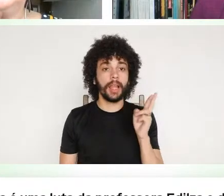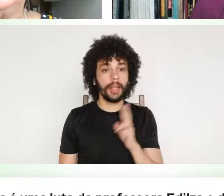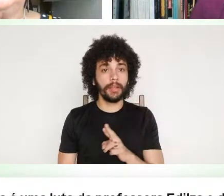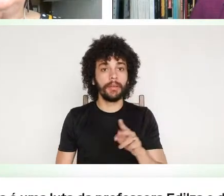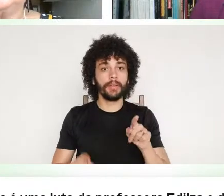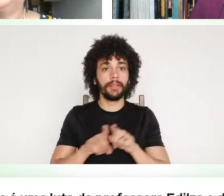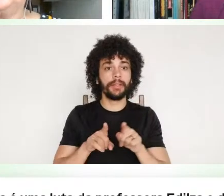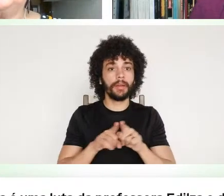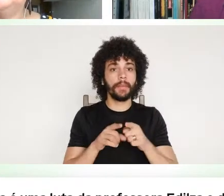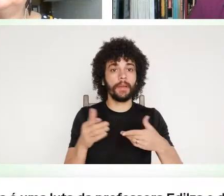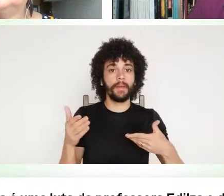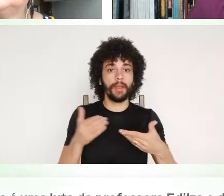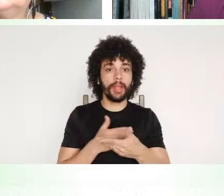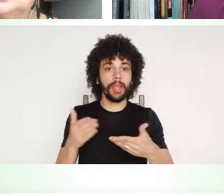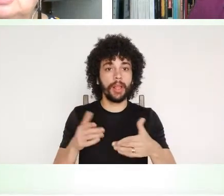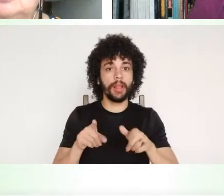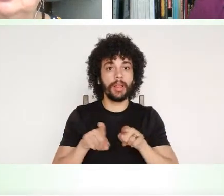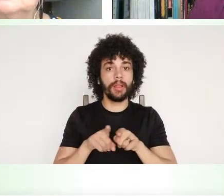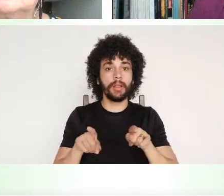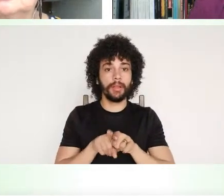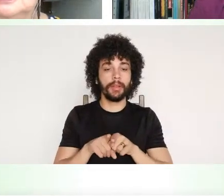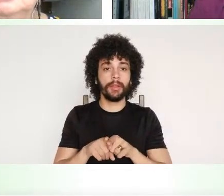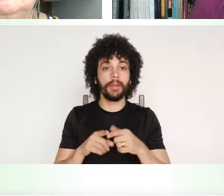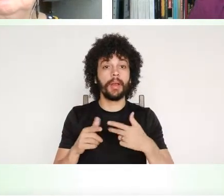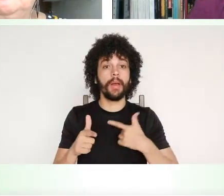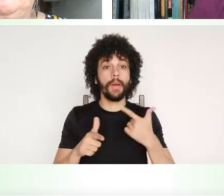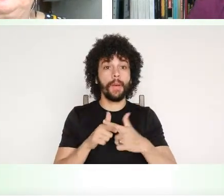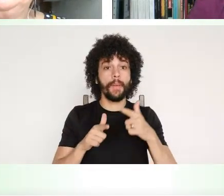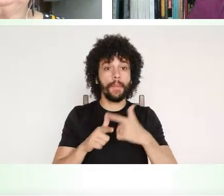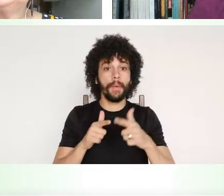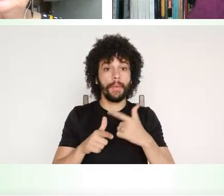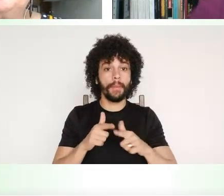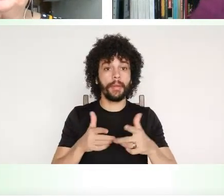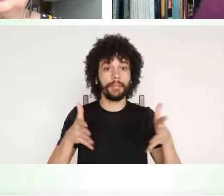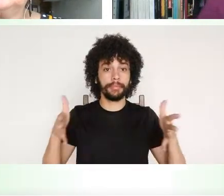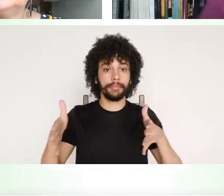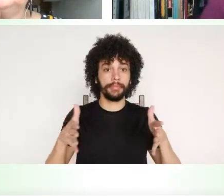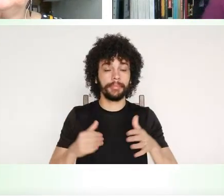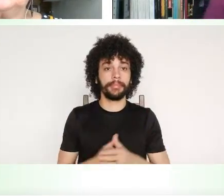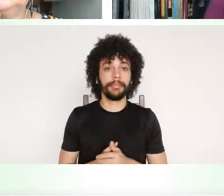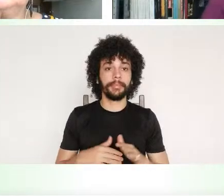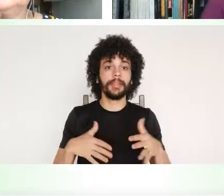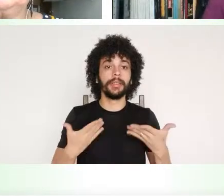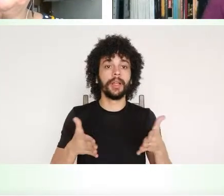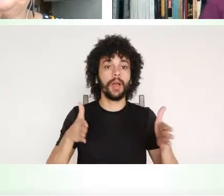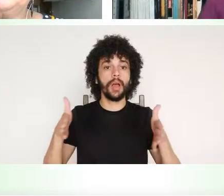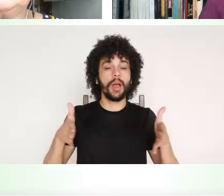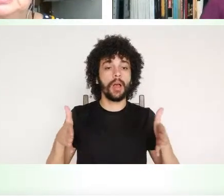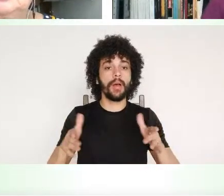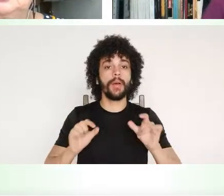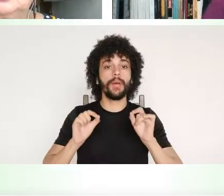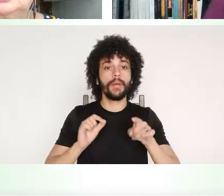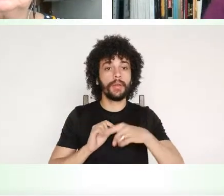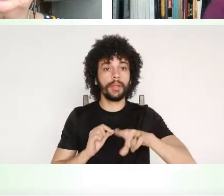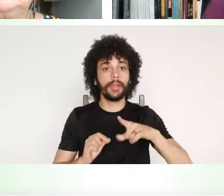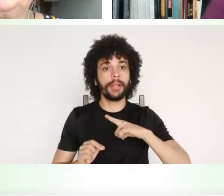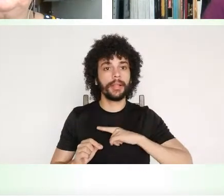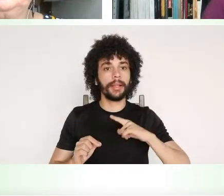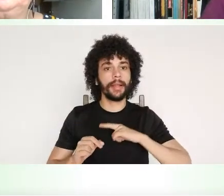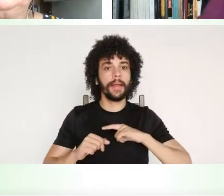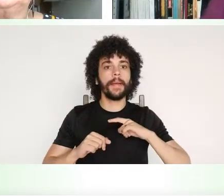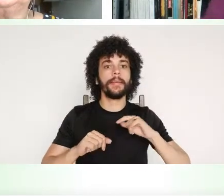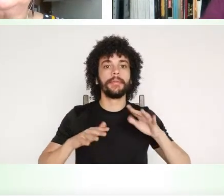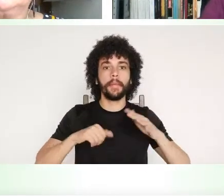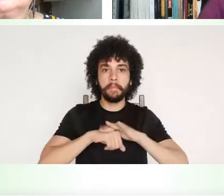dialoga com os problemas do seu tempo, né? E o tempo que nós estamos hoje é um tempo pandêmico, é um